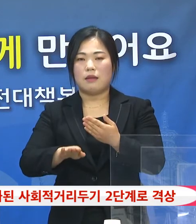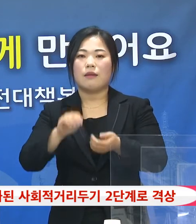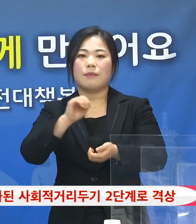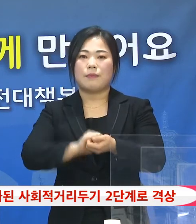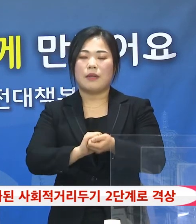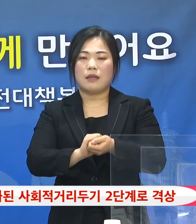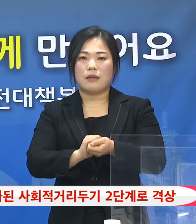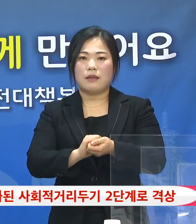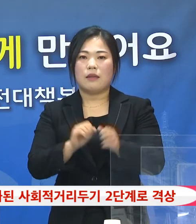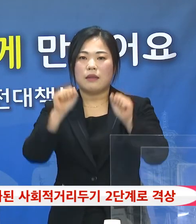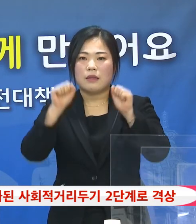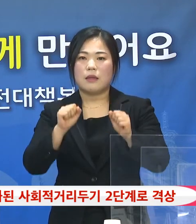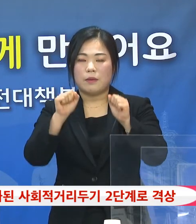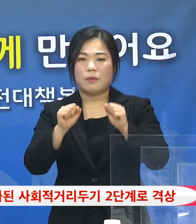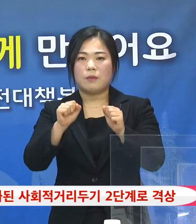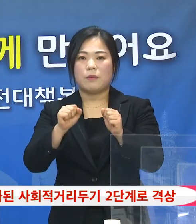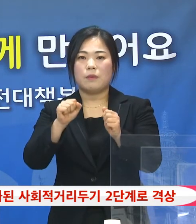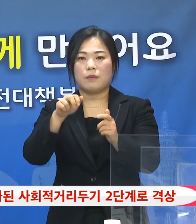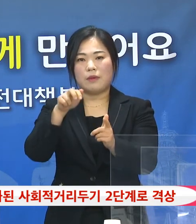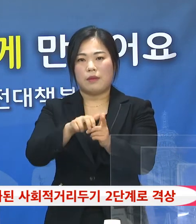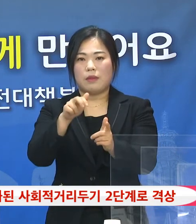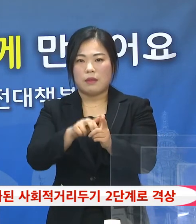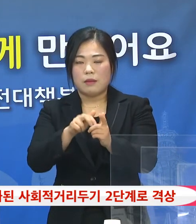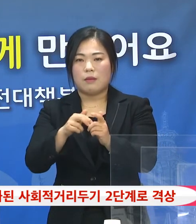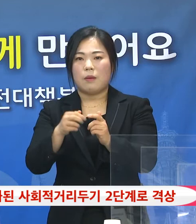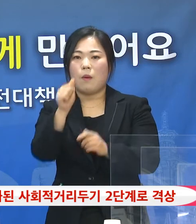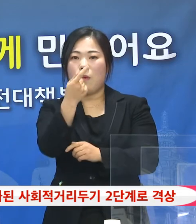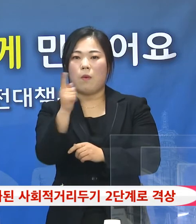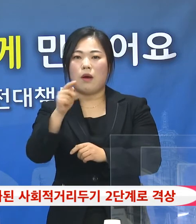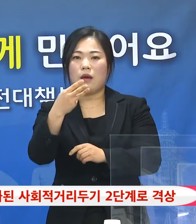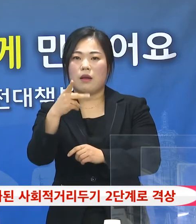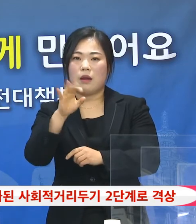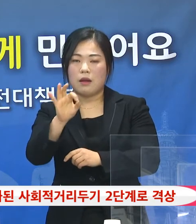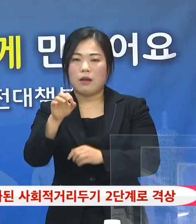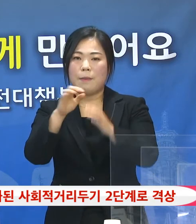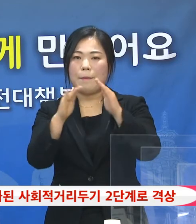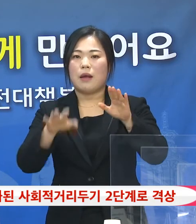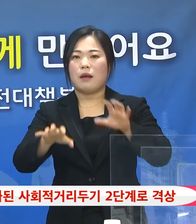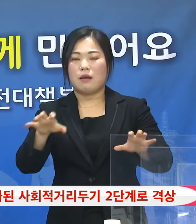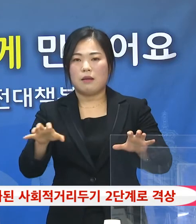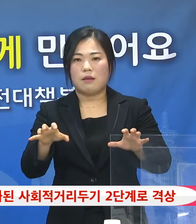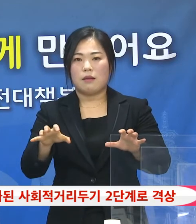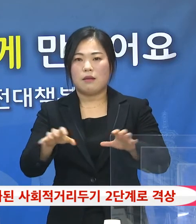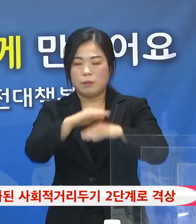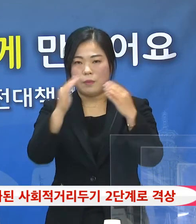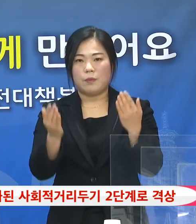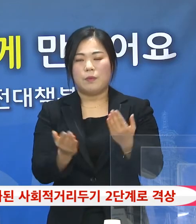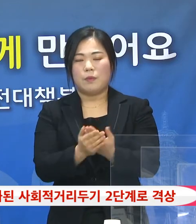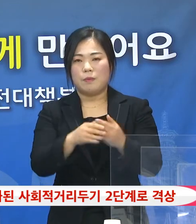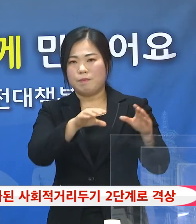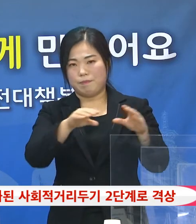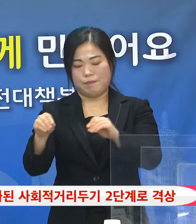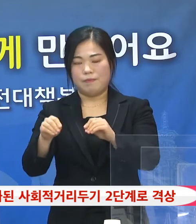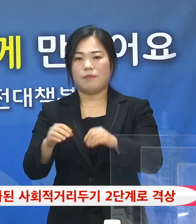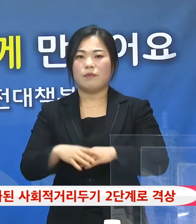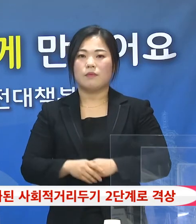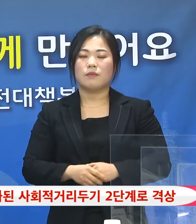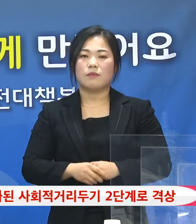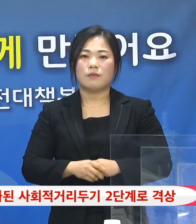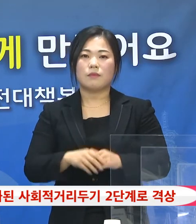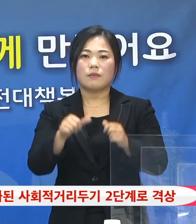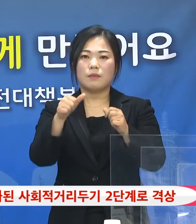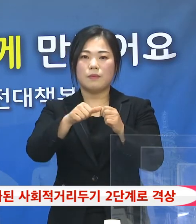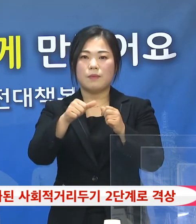국민체육센터, 화랑마을 등 국공립시설과 경로당은 운영을 전면 제한합니다. 다섯째,